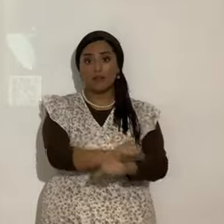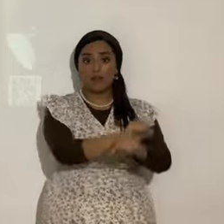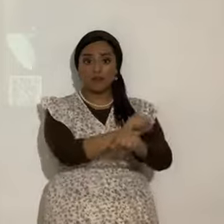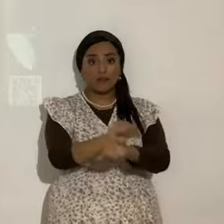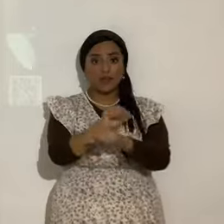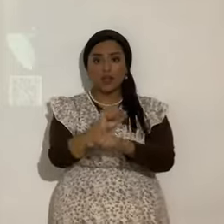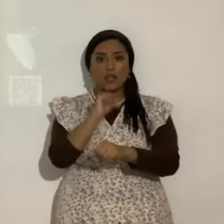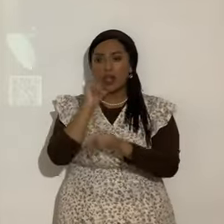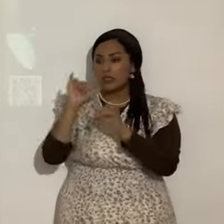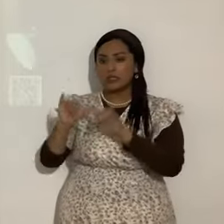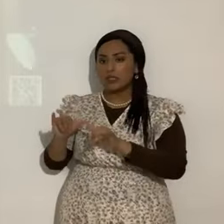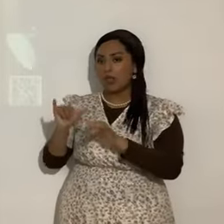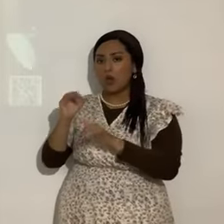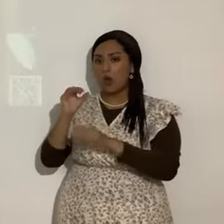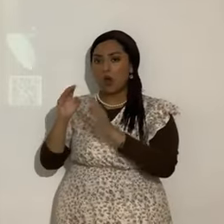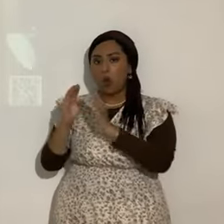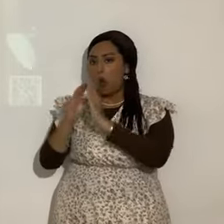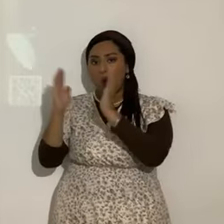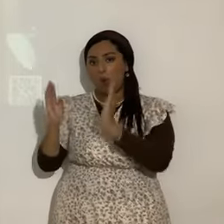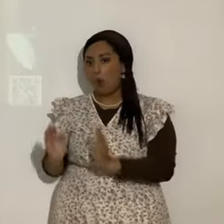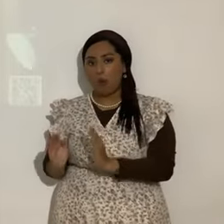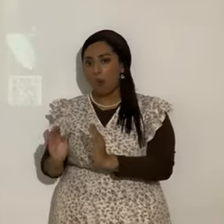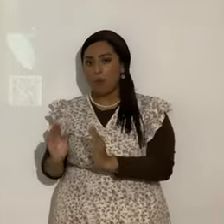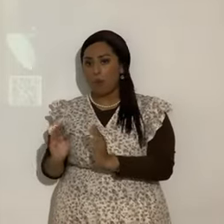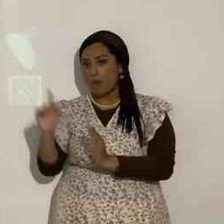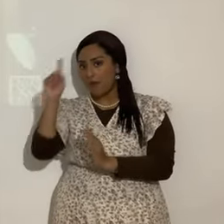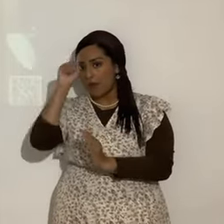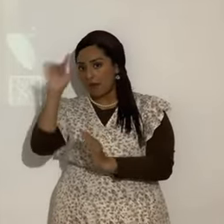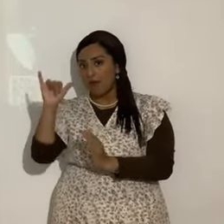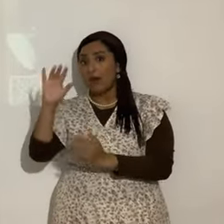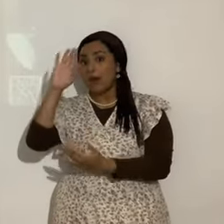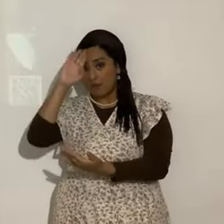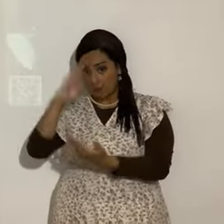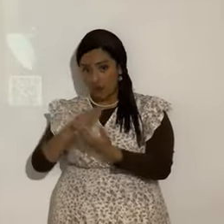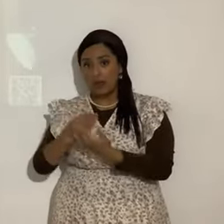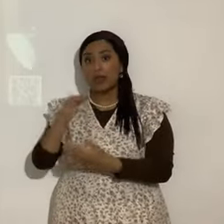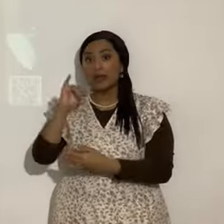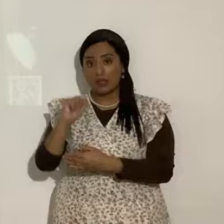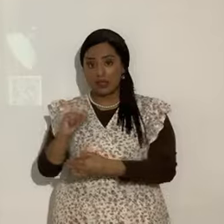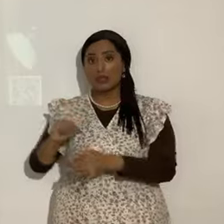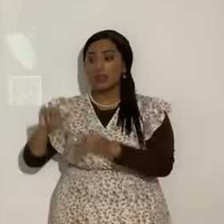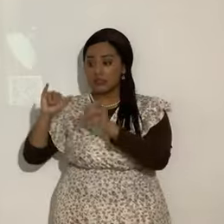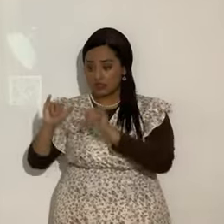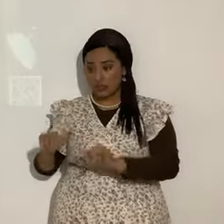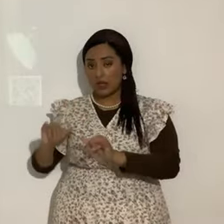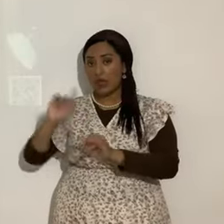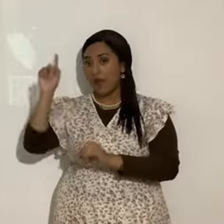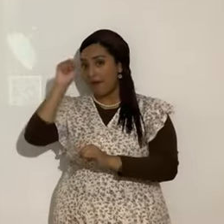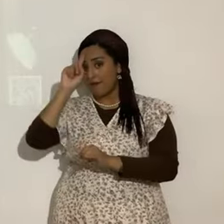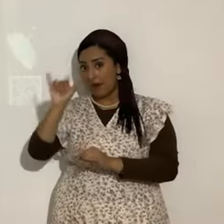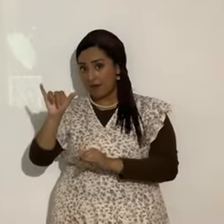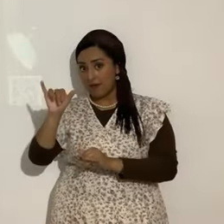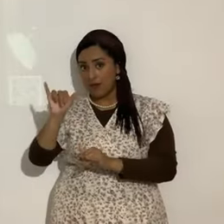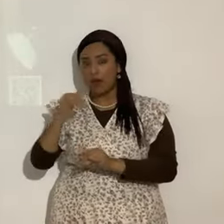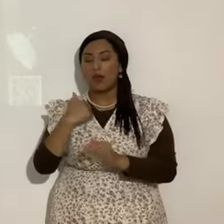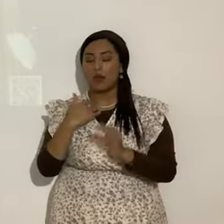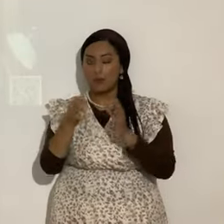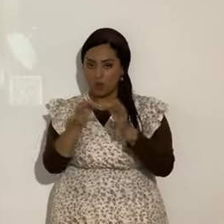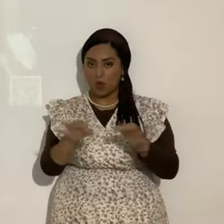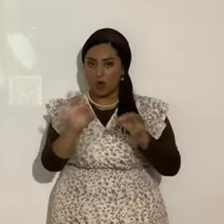en la casa. Para siempre. El hijo sí queda para siempre. Lo voy a volver a repetir. Es muy importante por todo lo